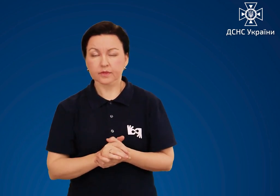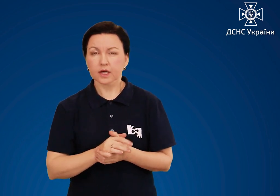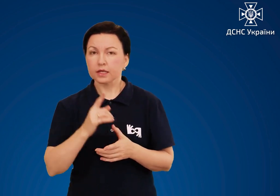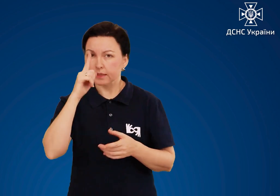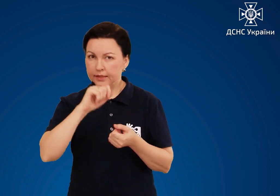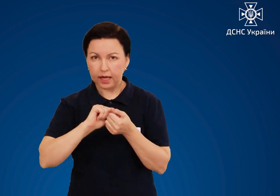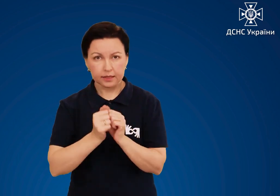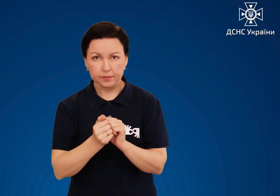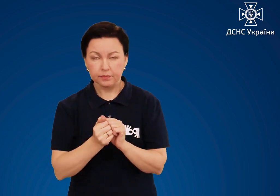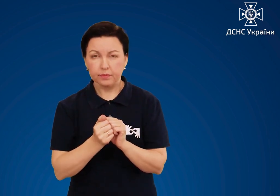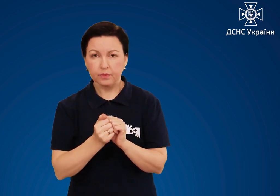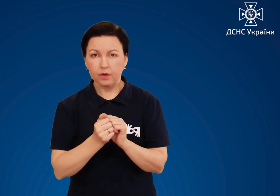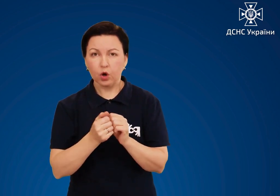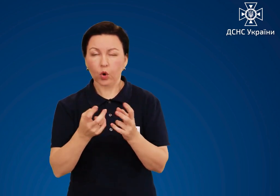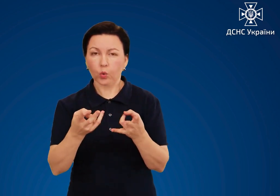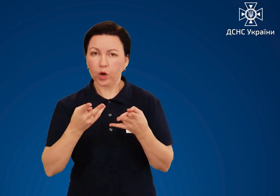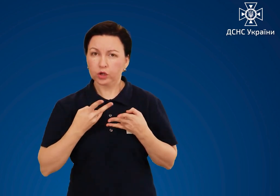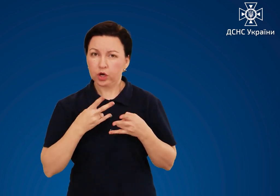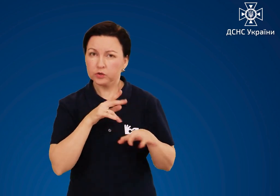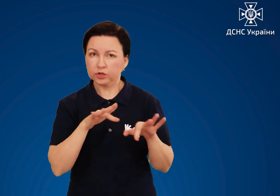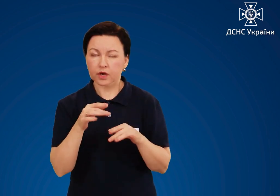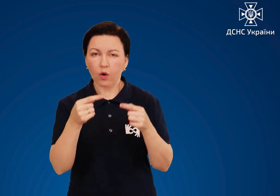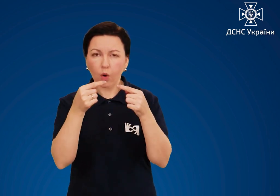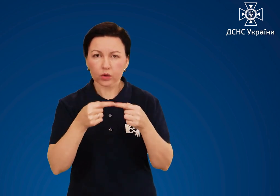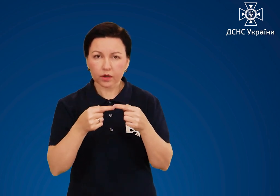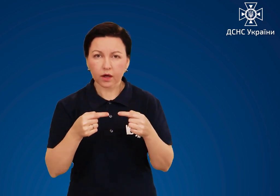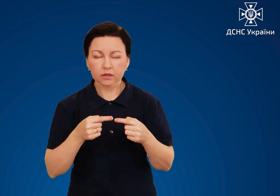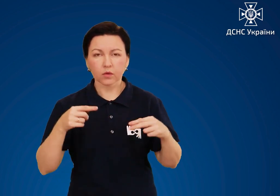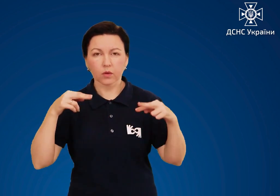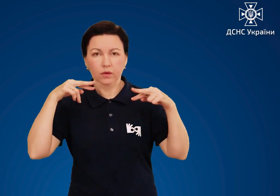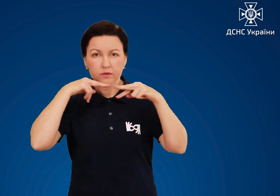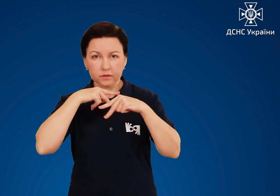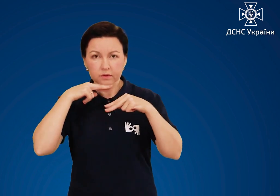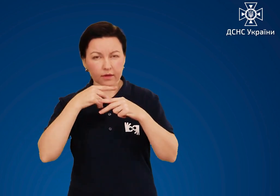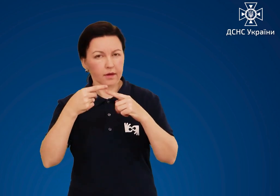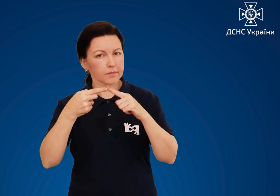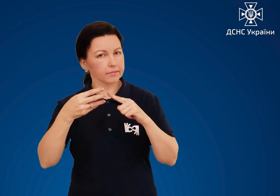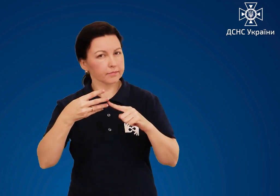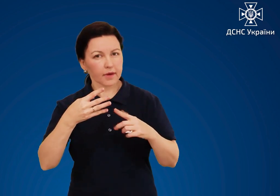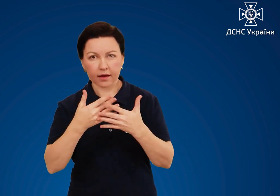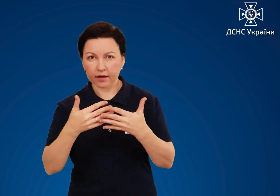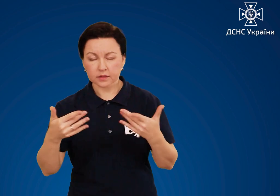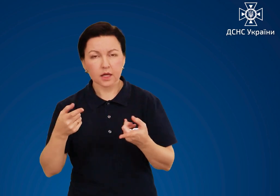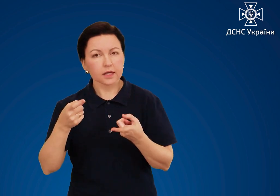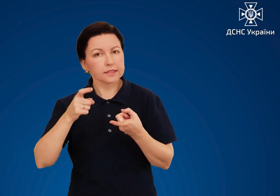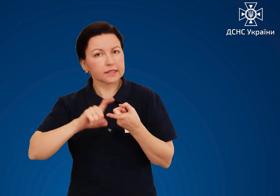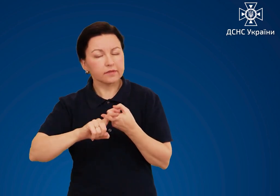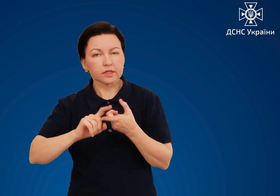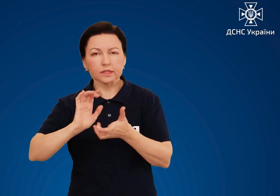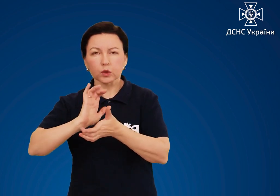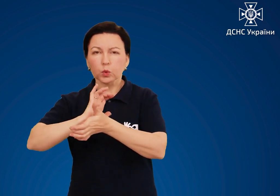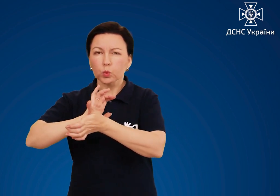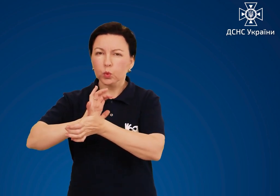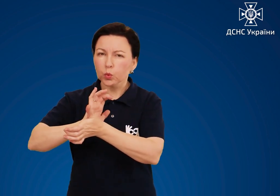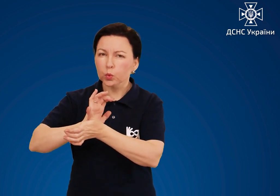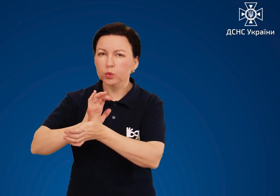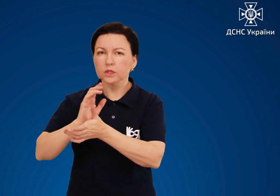уражаюча дія конкретної НХР на людину залежить від її концентрації у повітрі та